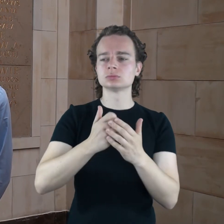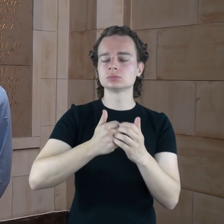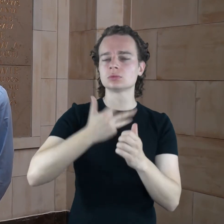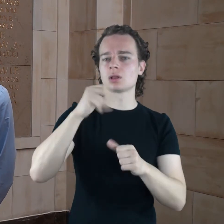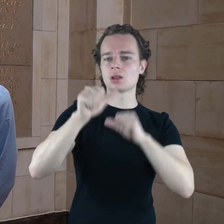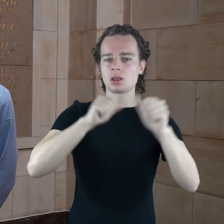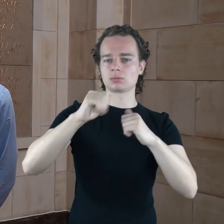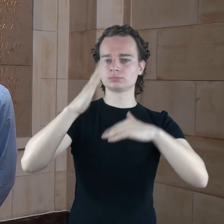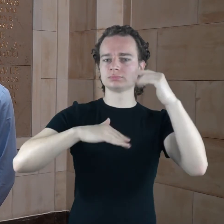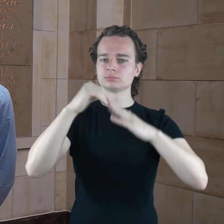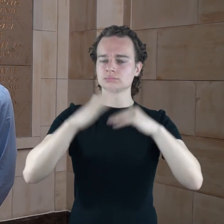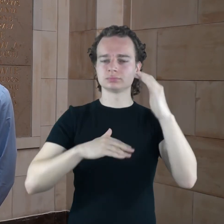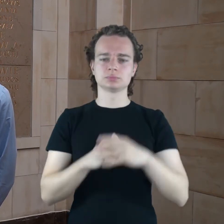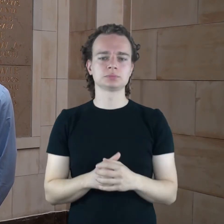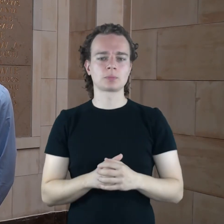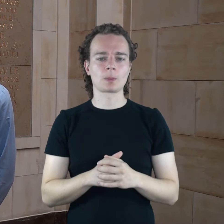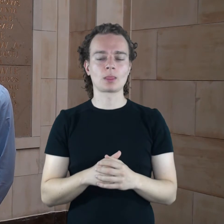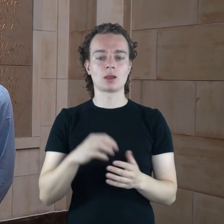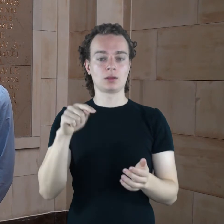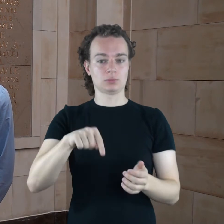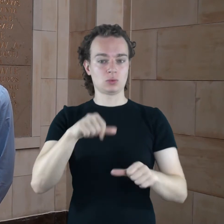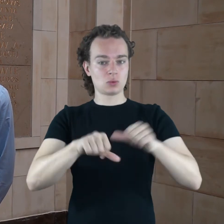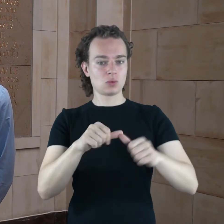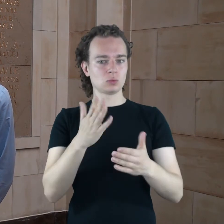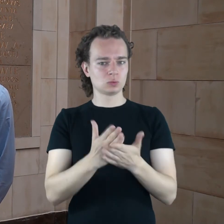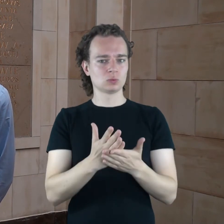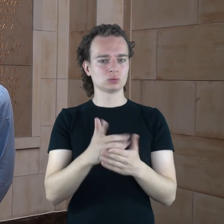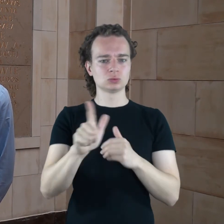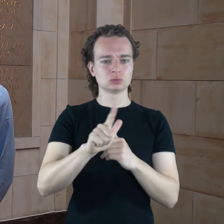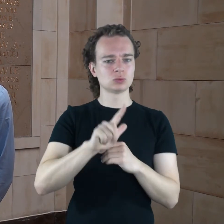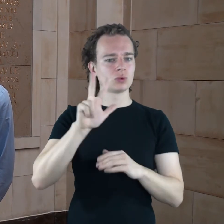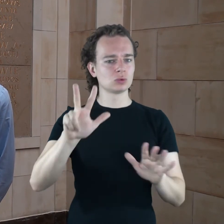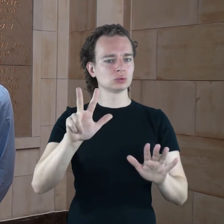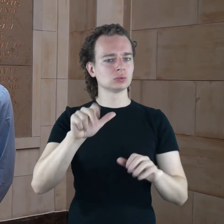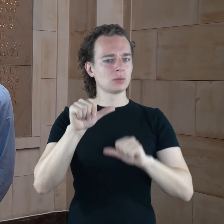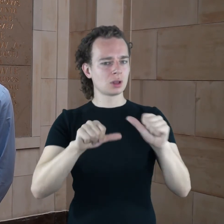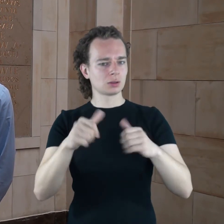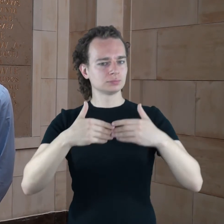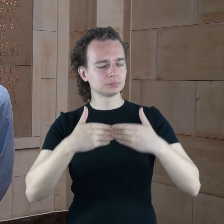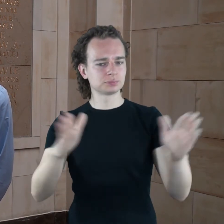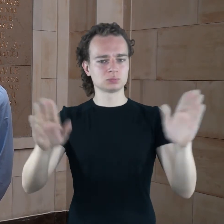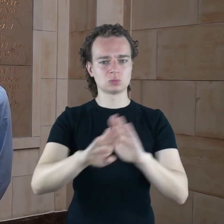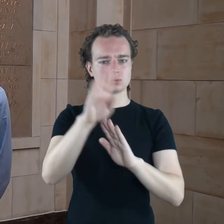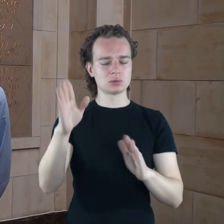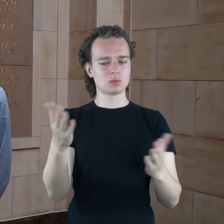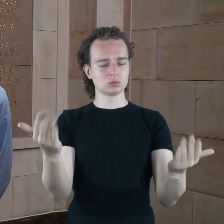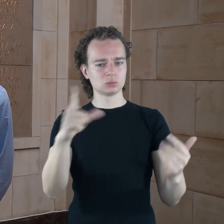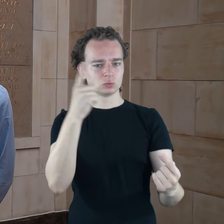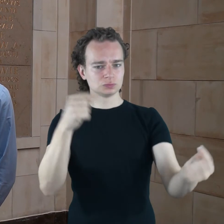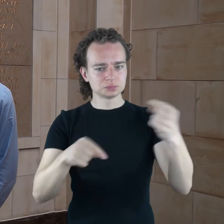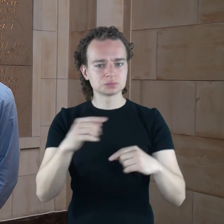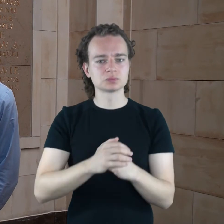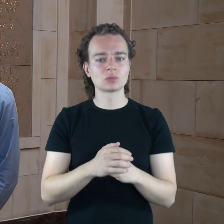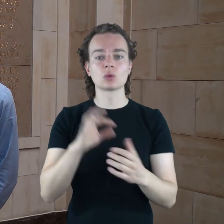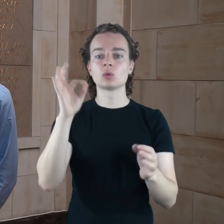zwiedzających po wieloletniej, po wieloletniej trwającej budowie. Mianowicie w tym roku